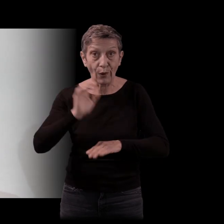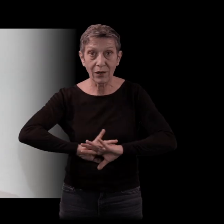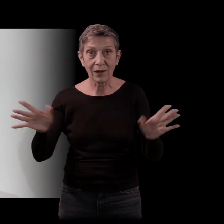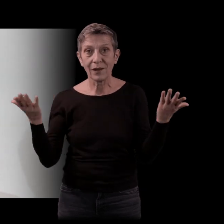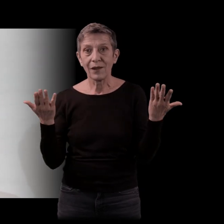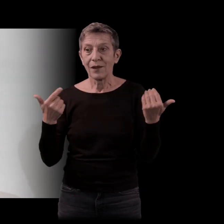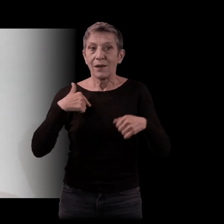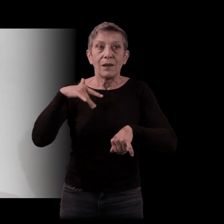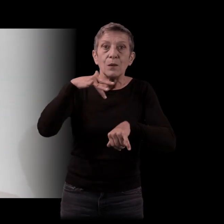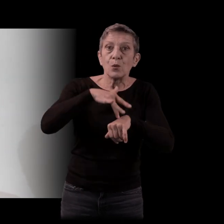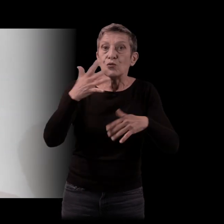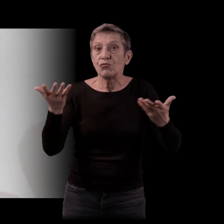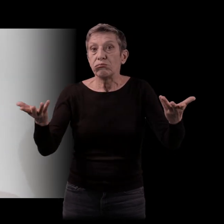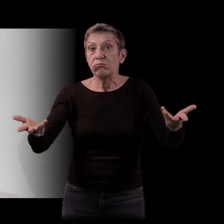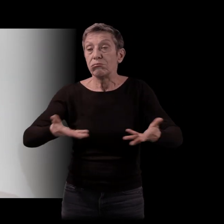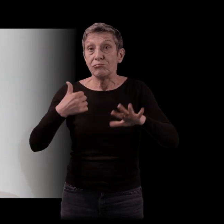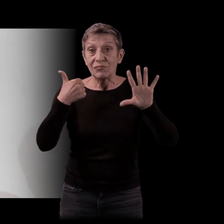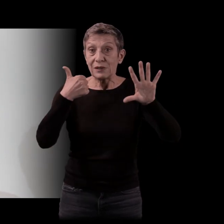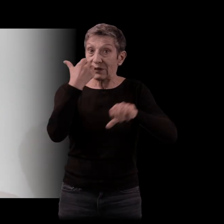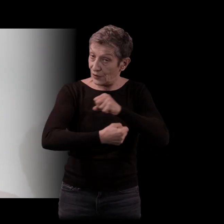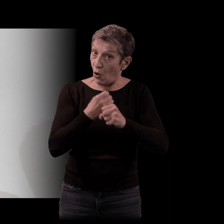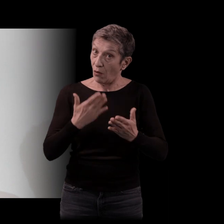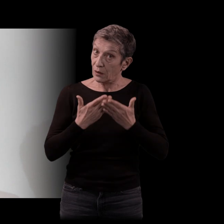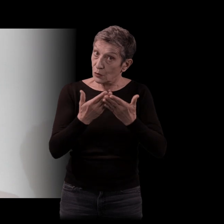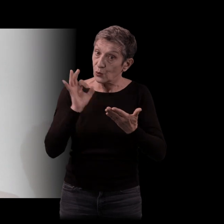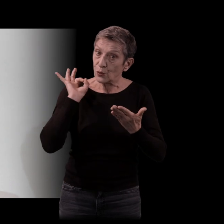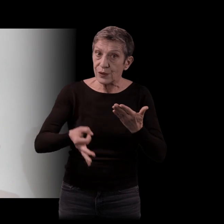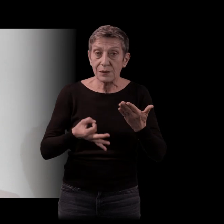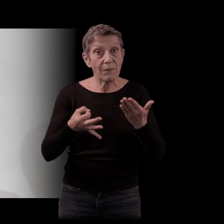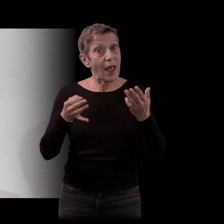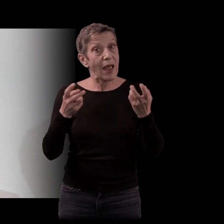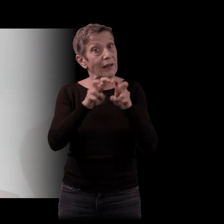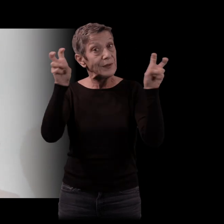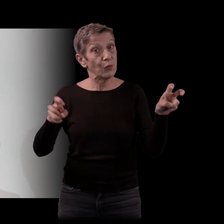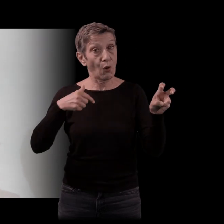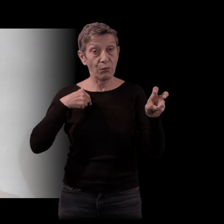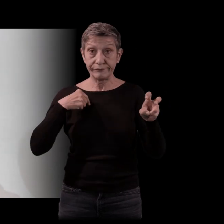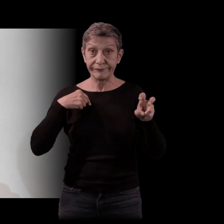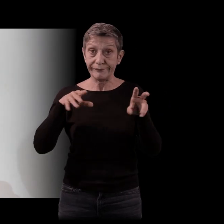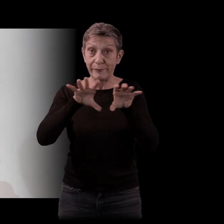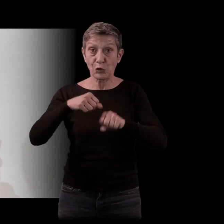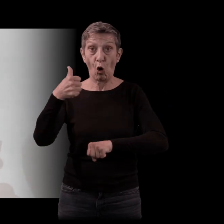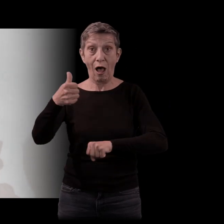C'est-à-dire, j'ai fait six ans d'études supérieures, mais mon plus haut diplôme, c'est un master 1. En fait, c'est complètement débile de faire ça.